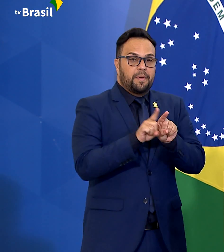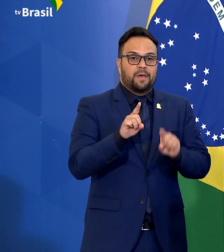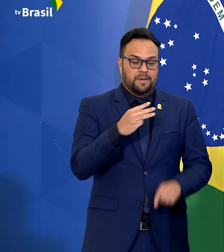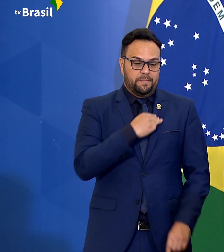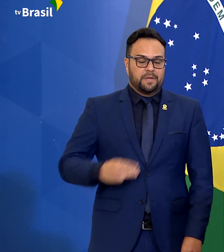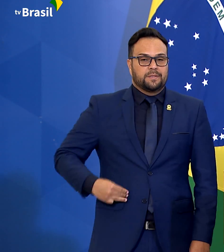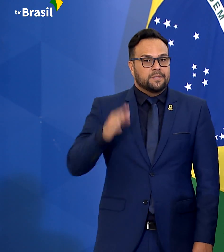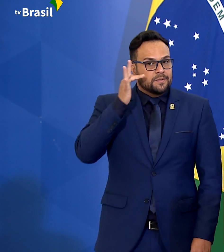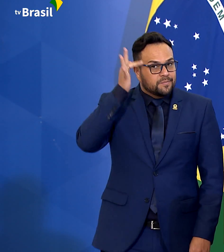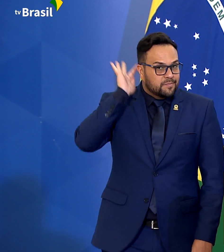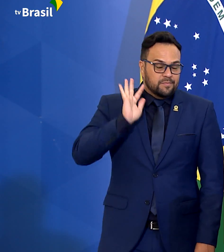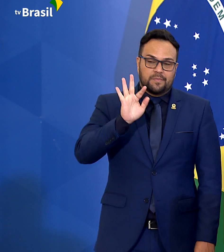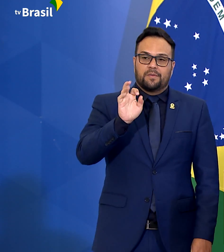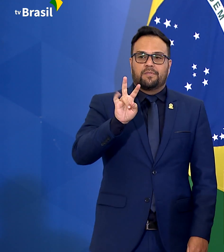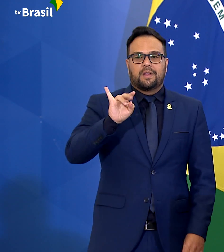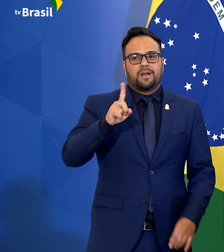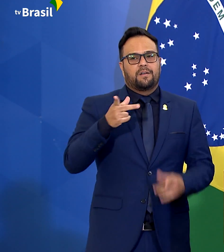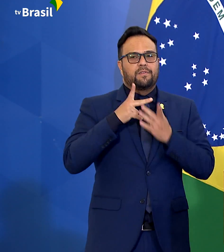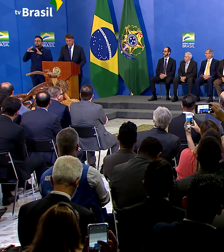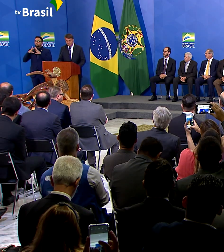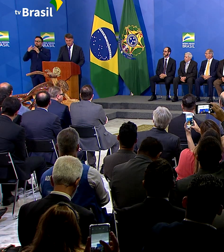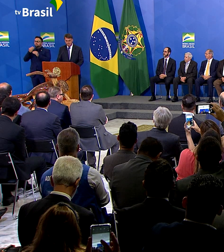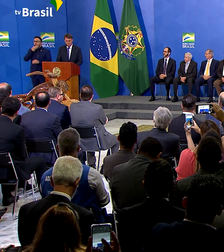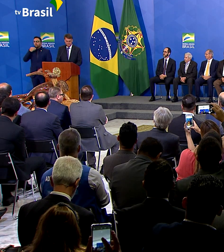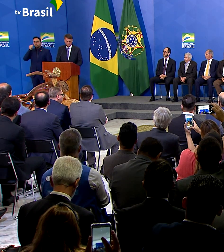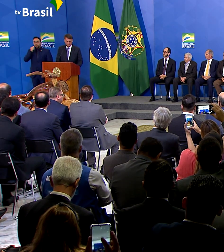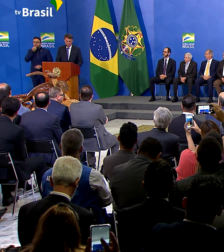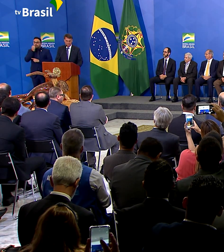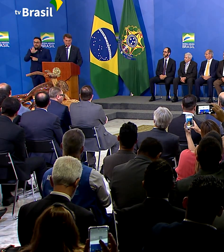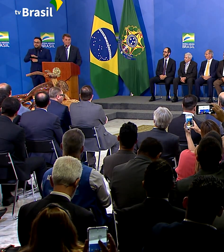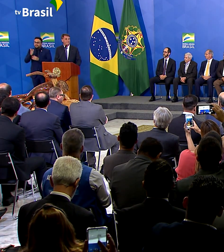Ministros, Senhoras e senhores, boa tarde.